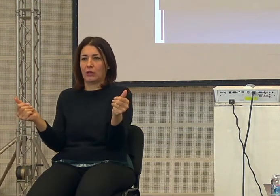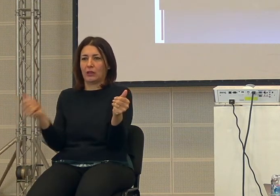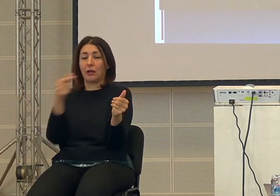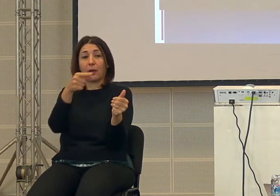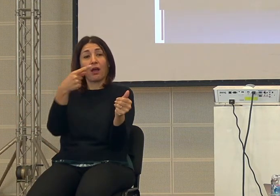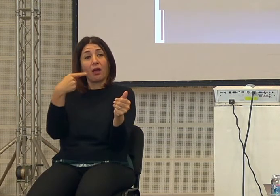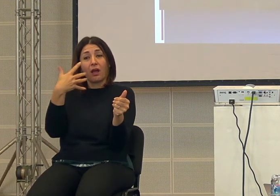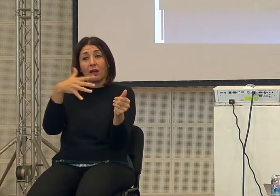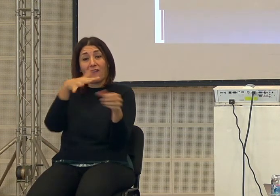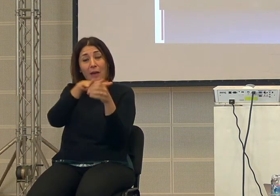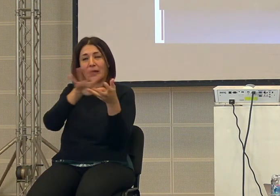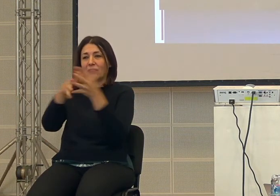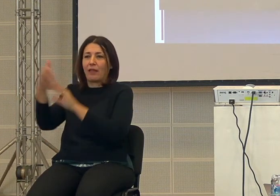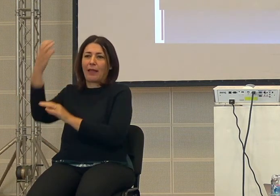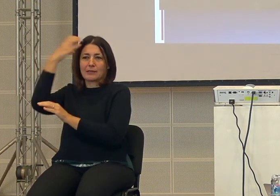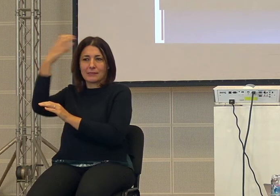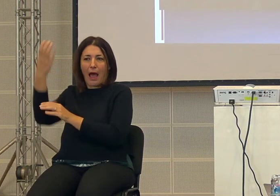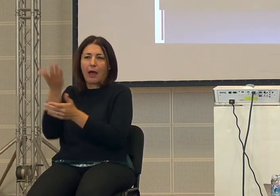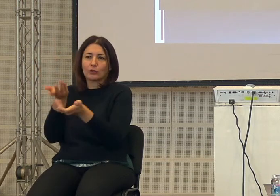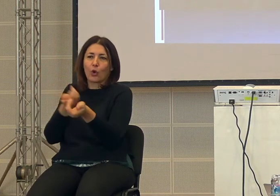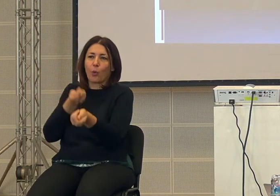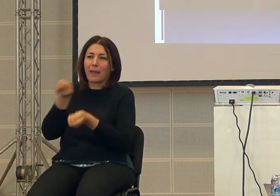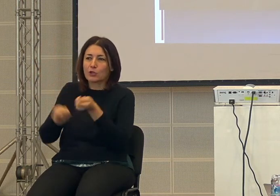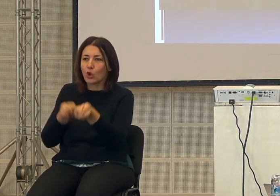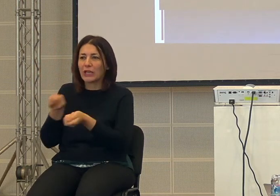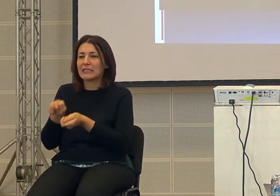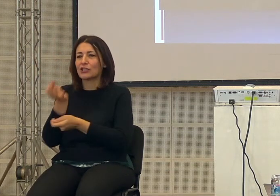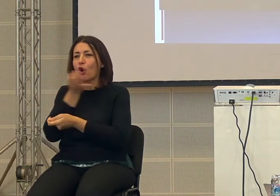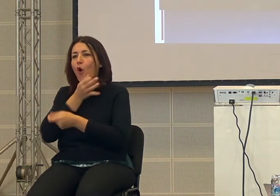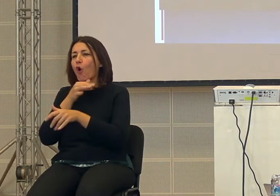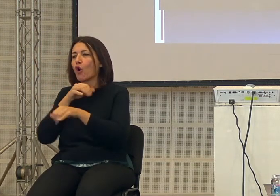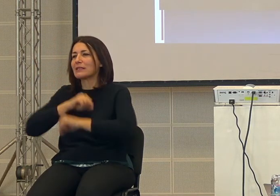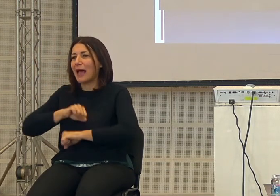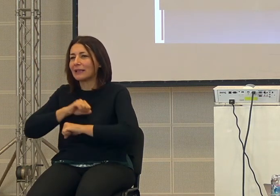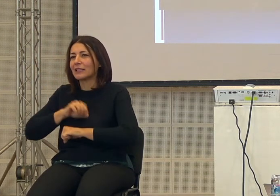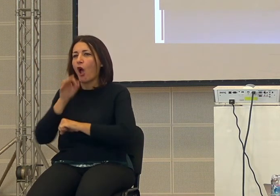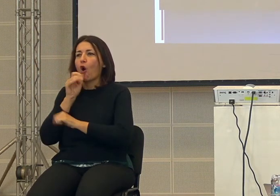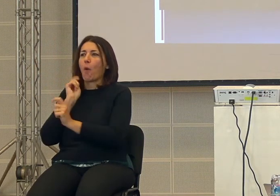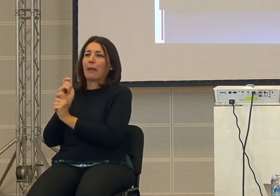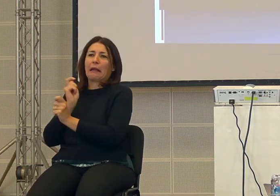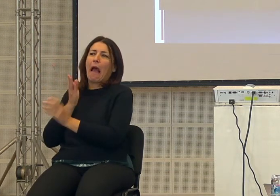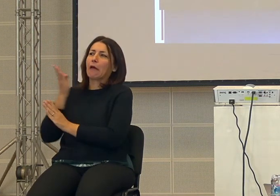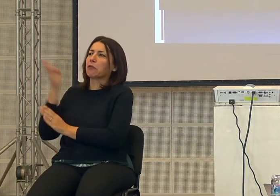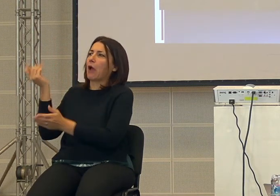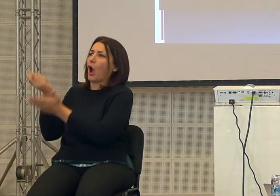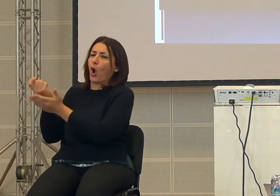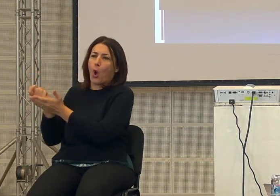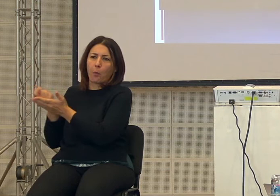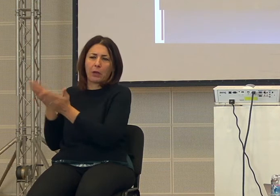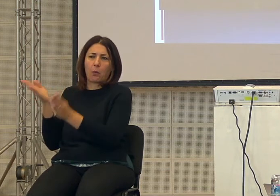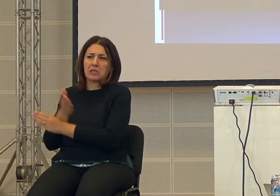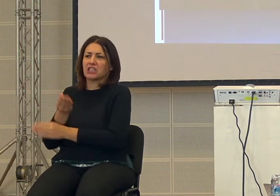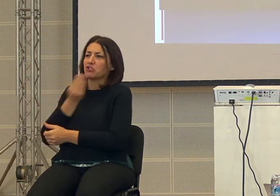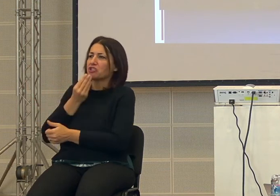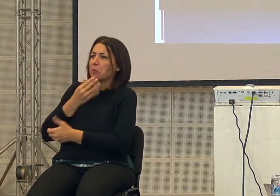o dallo Stato con i sistemi pensionistici e sanitari o da mercato per tutte le esigenze che uno può immaginare dal